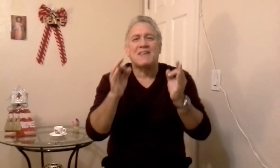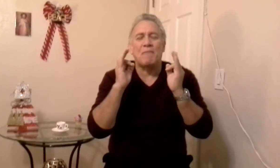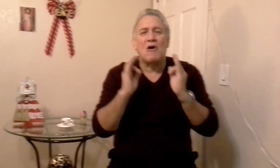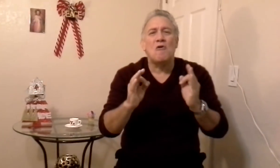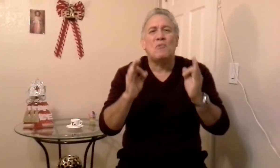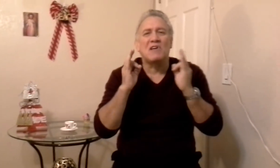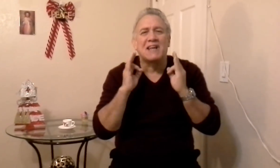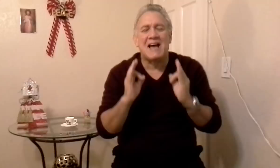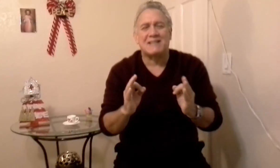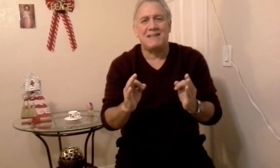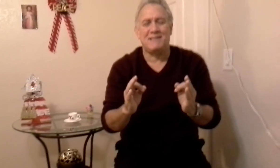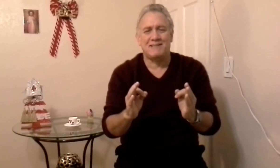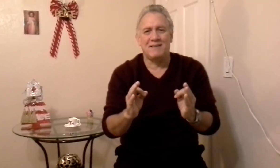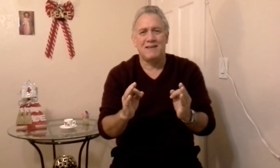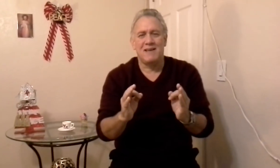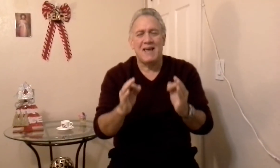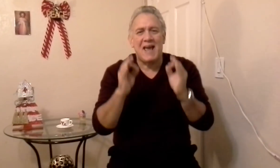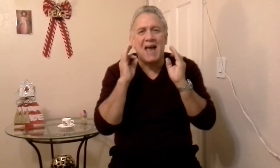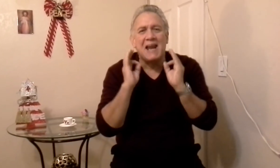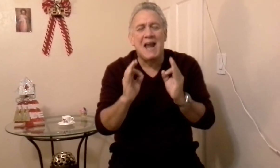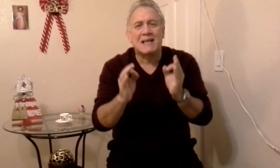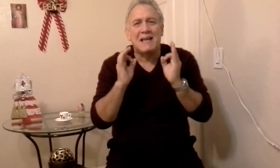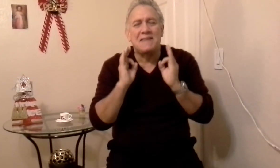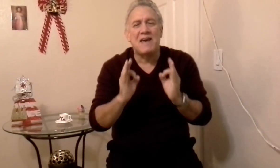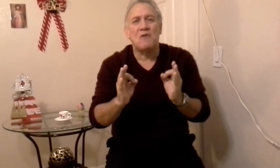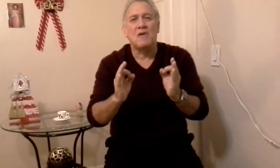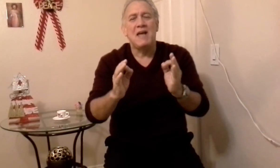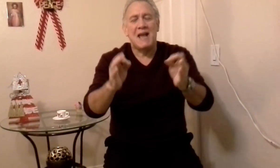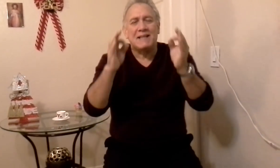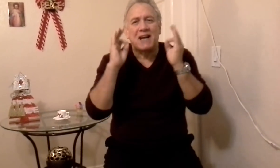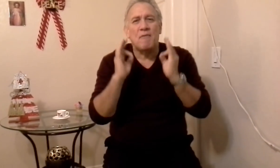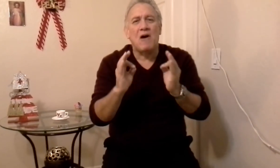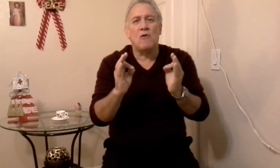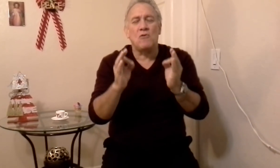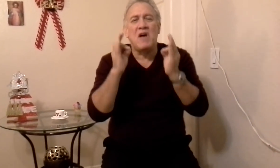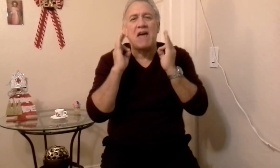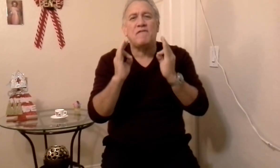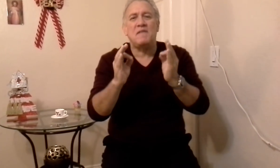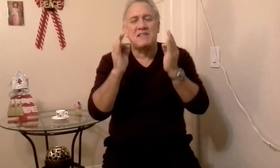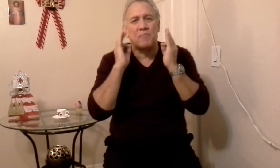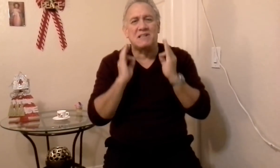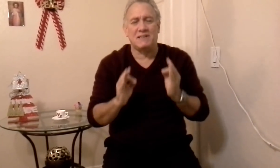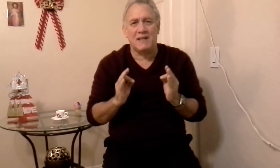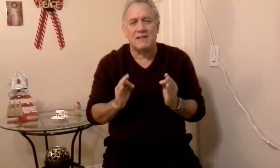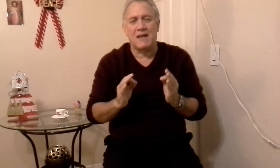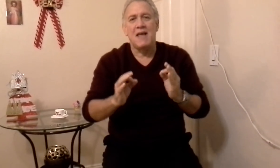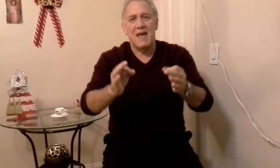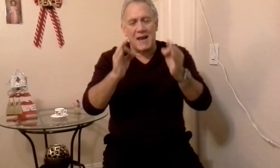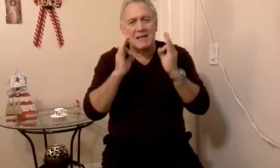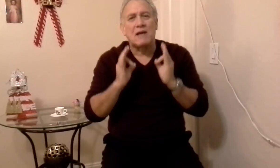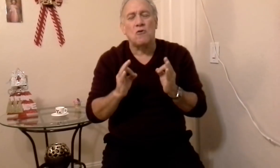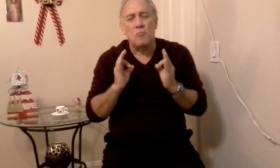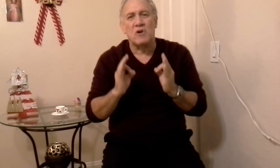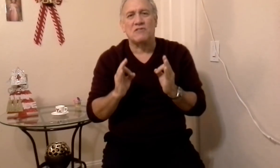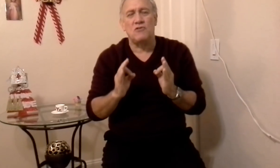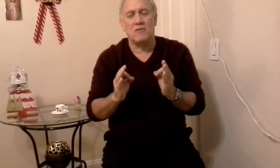trabajó por gratis, él es el que le dieron el trabajo de un jefe vicepresidente, en esa corporación,